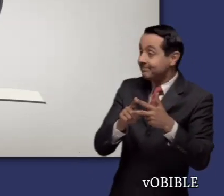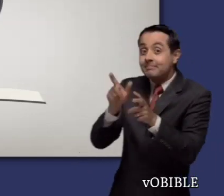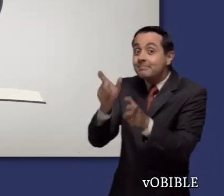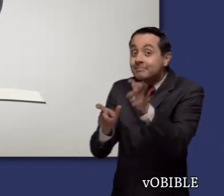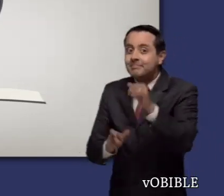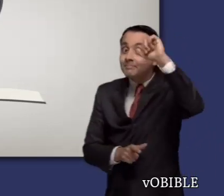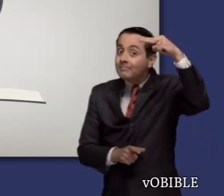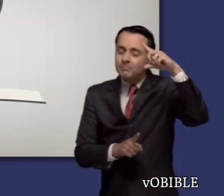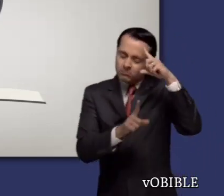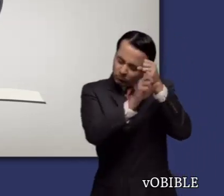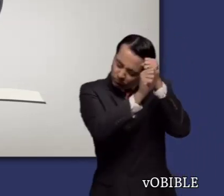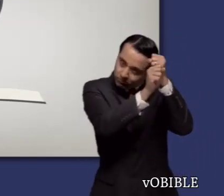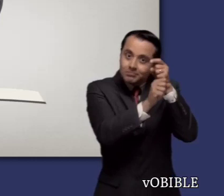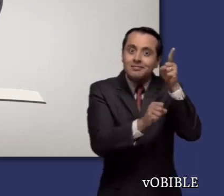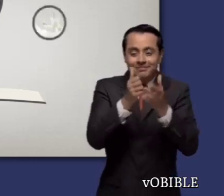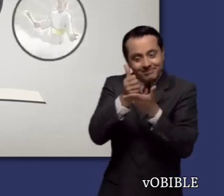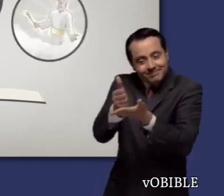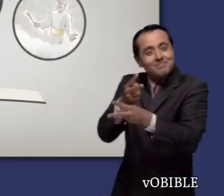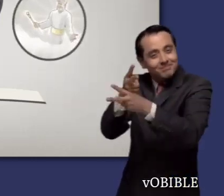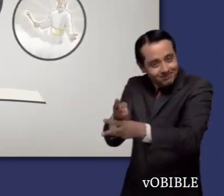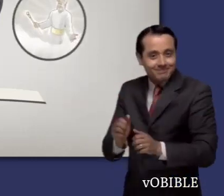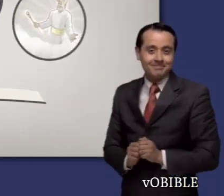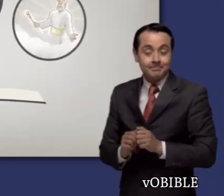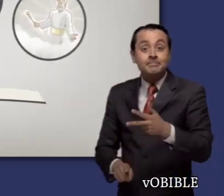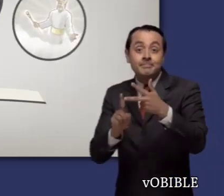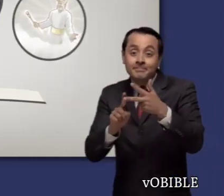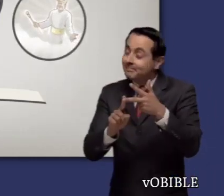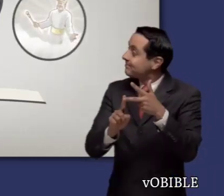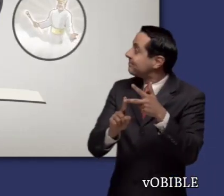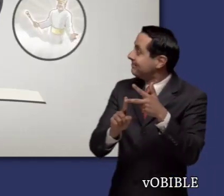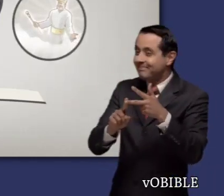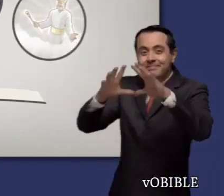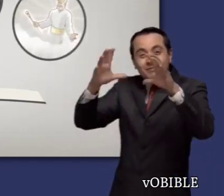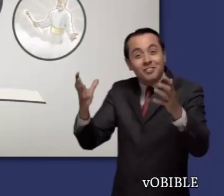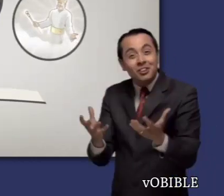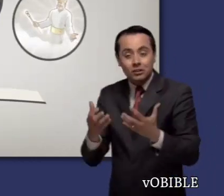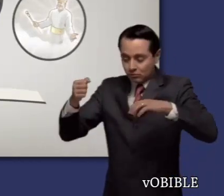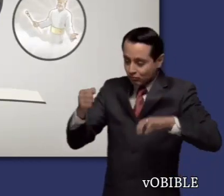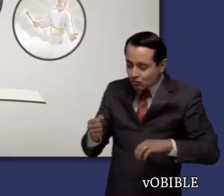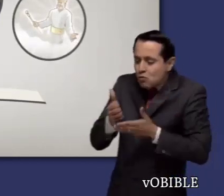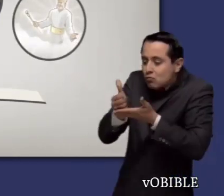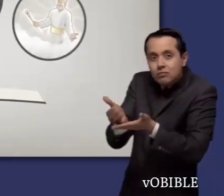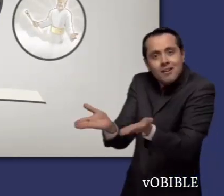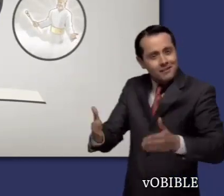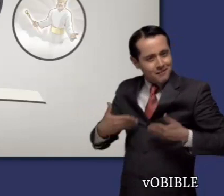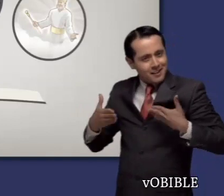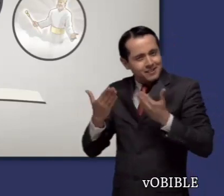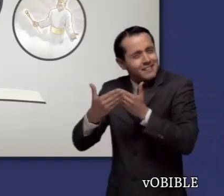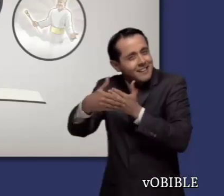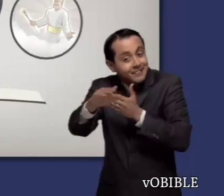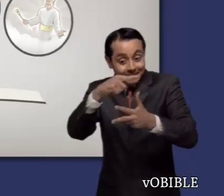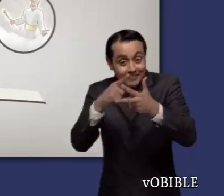siempre salva a quienes confían en él, y en cómo el predicho gobierno del Mesías traerá paz eterna a